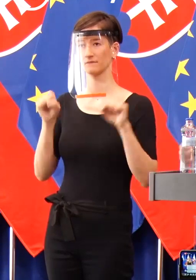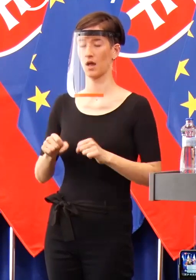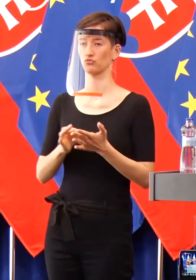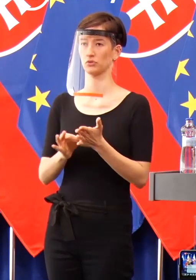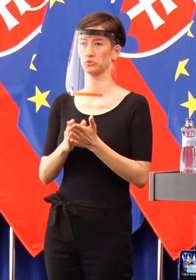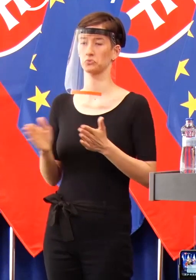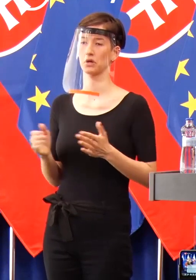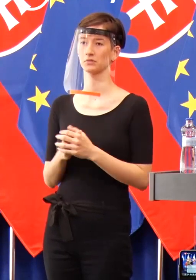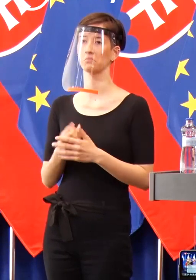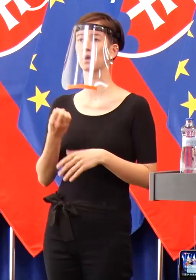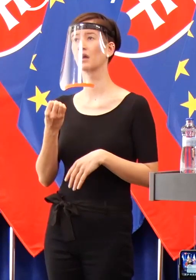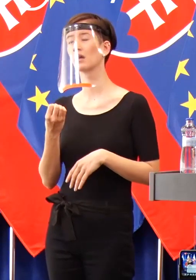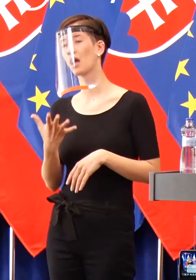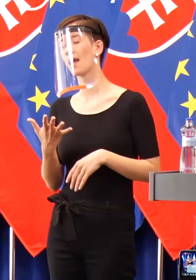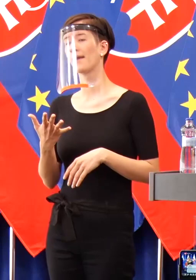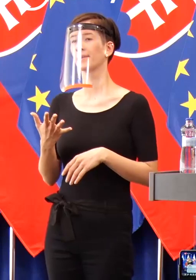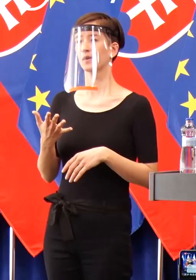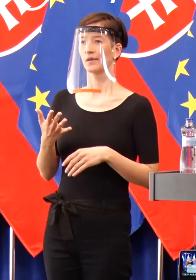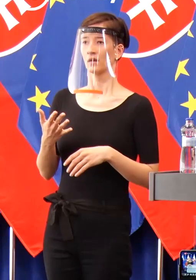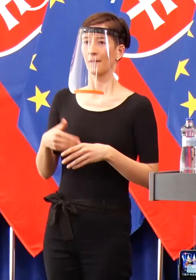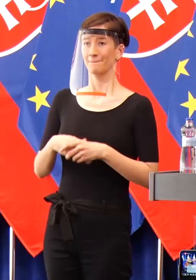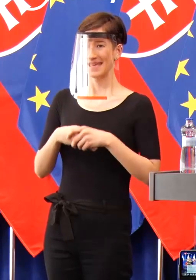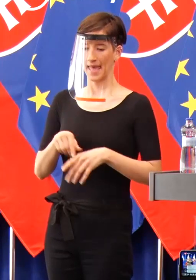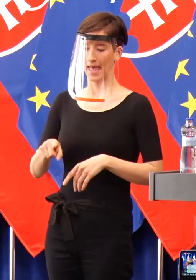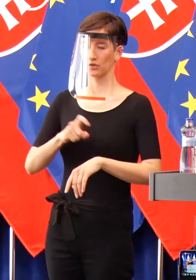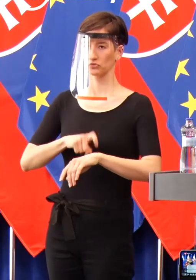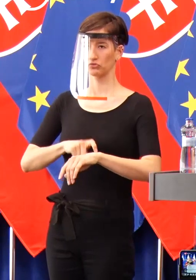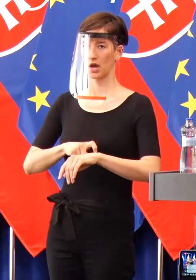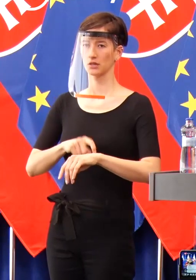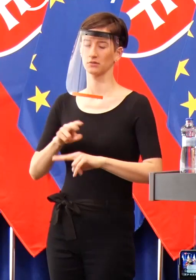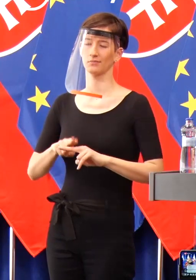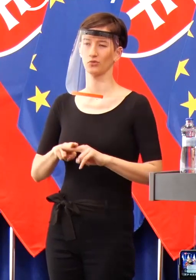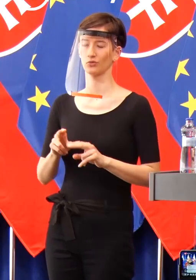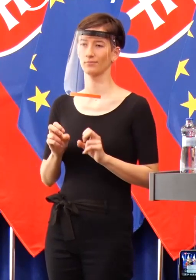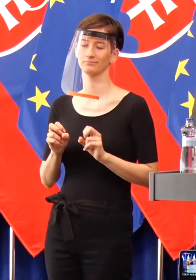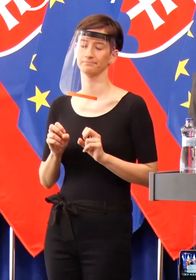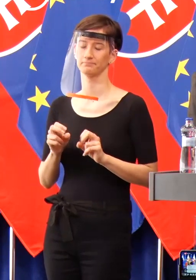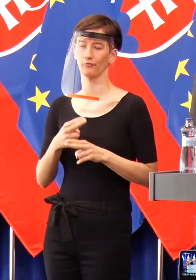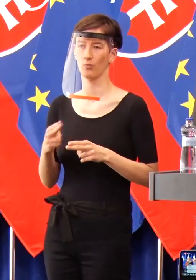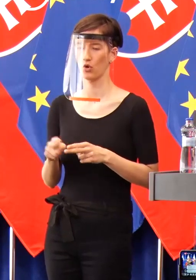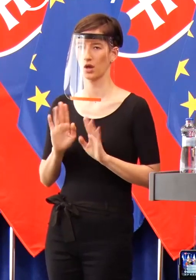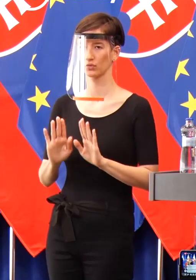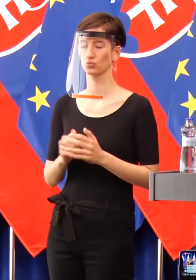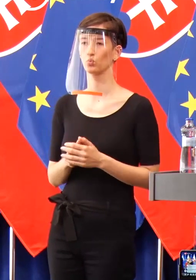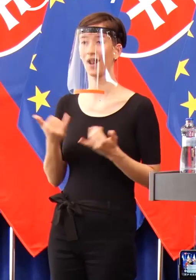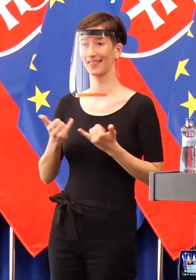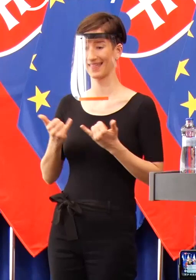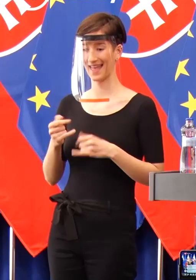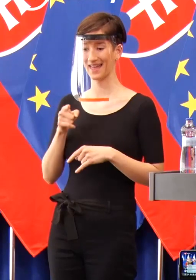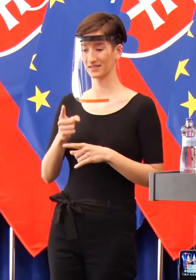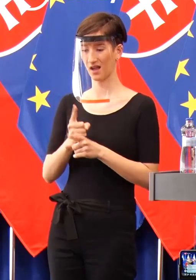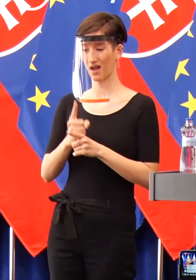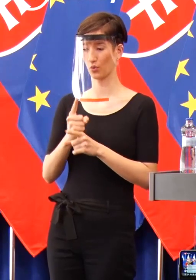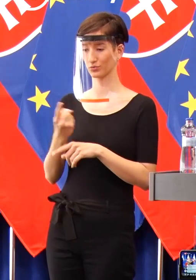predstaviť dobre, tak nech máme hociaké názory. Ale podrážať si kolena teraz, podrážať kolena týmu odborníkov,